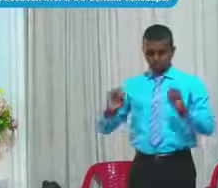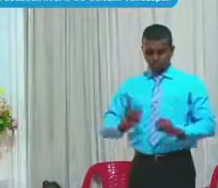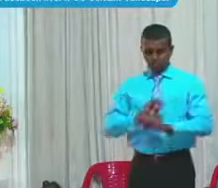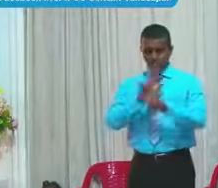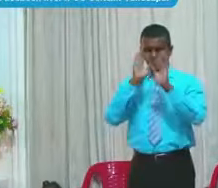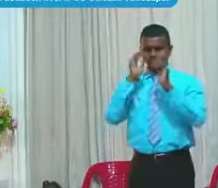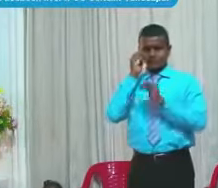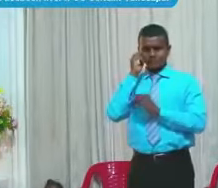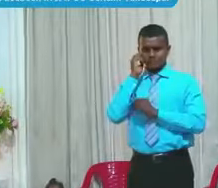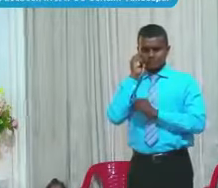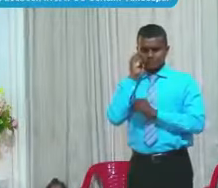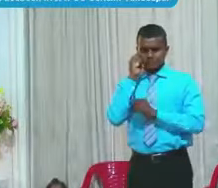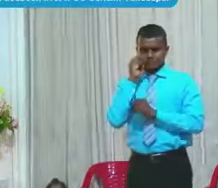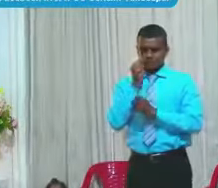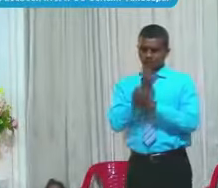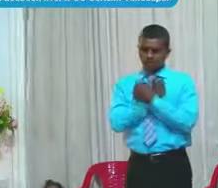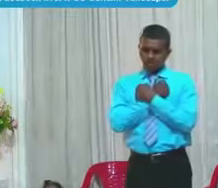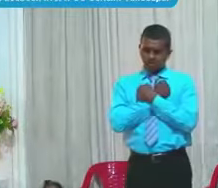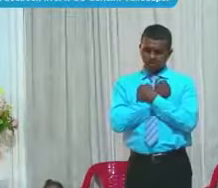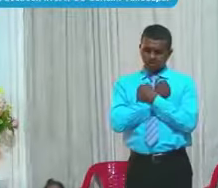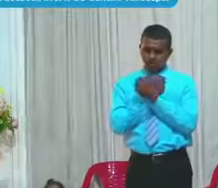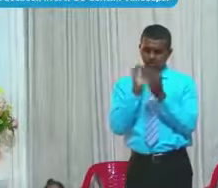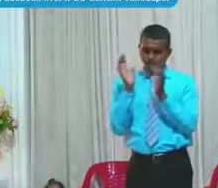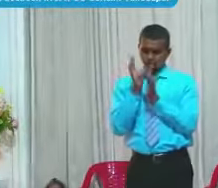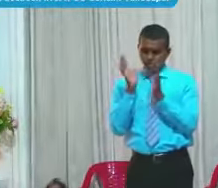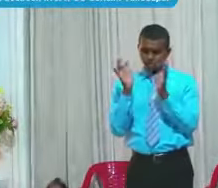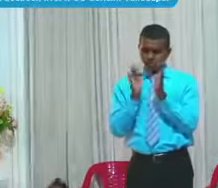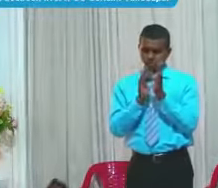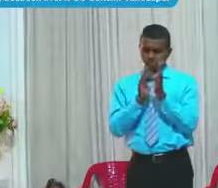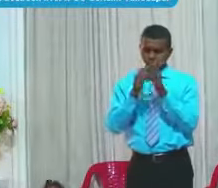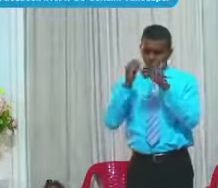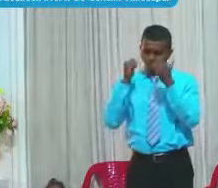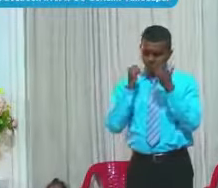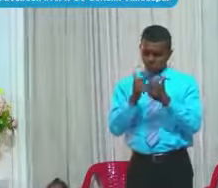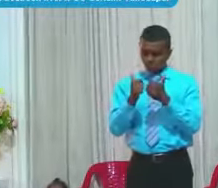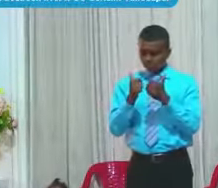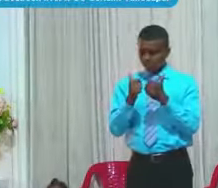Amado Señor Qué bueno has sido Para con nosotros